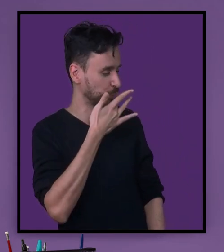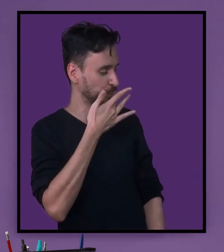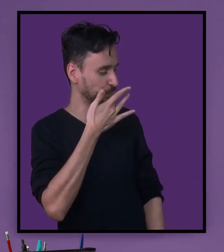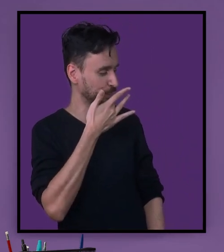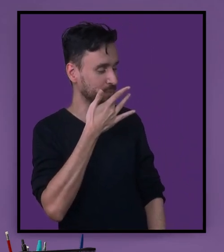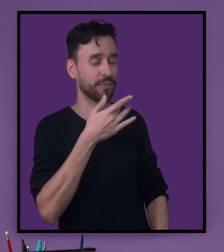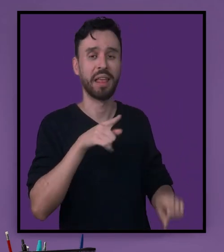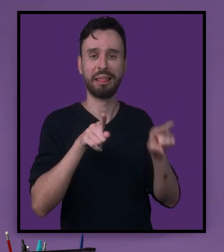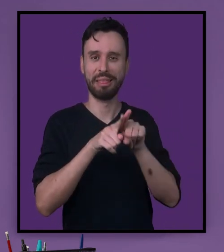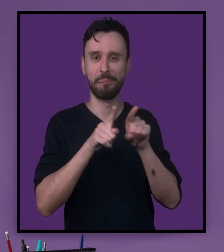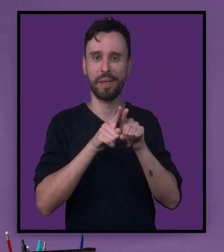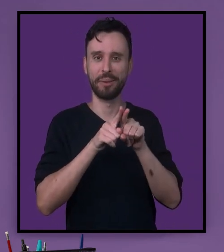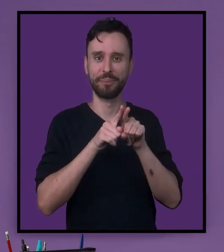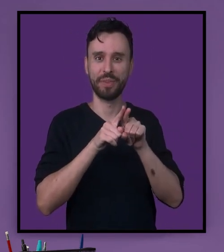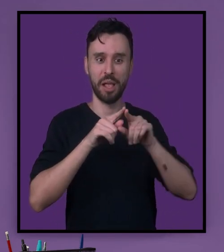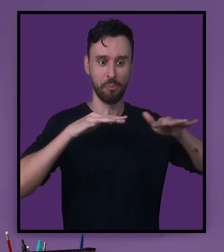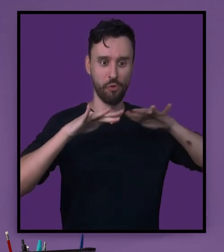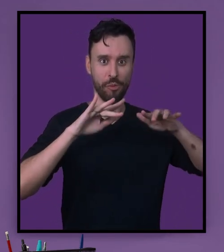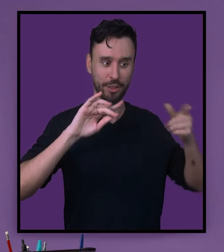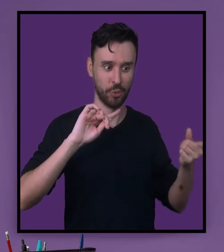como também, contrário,